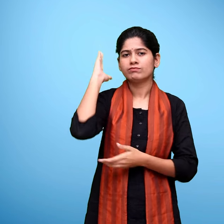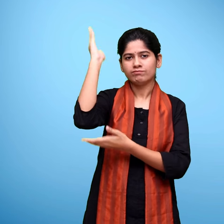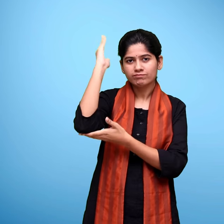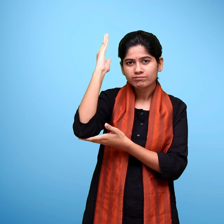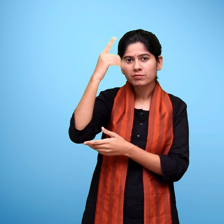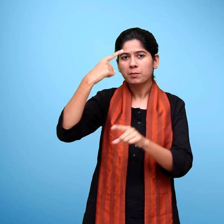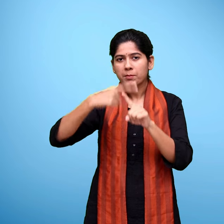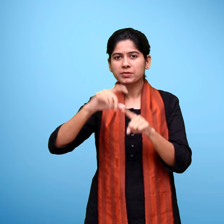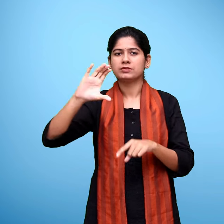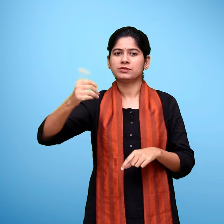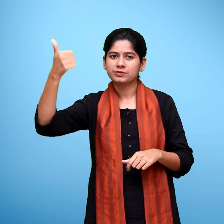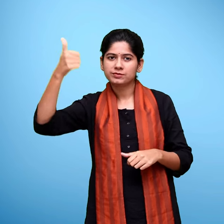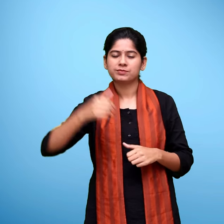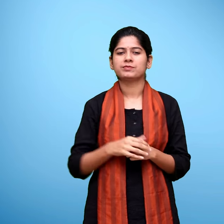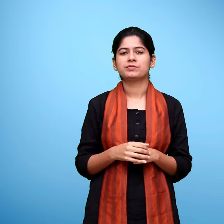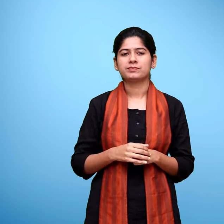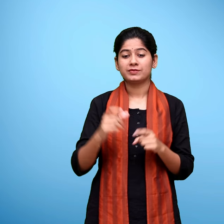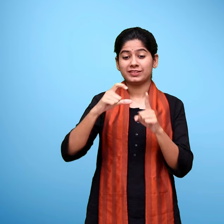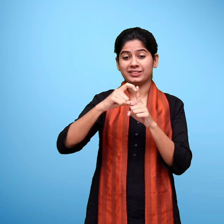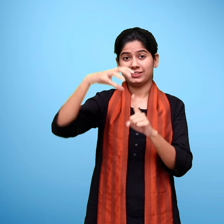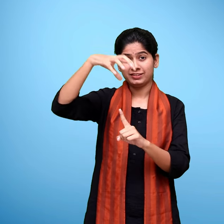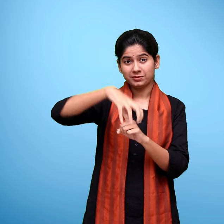प्रदेश विश्व विद्यालय शिमला हिमाचल प्रदेश